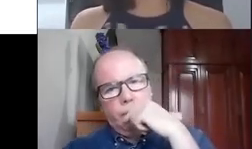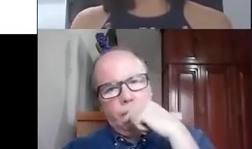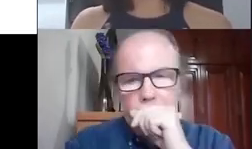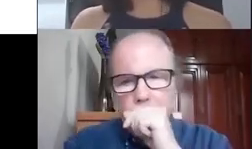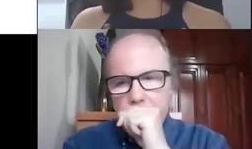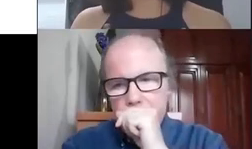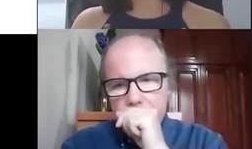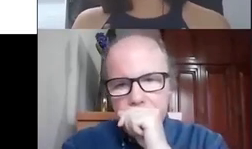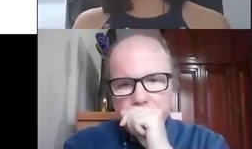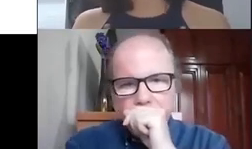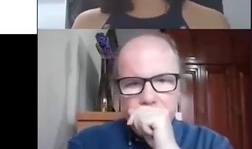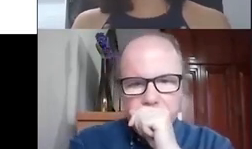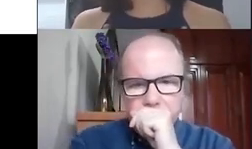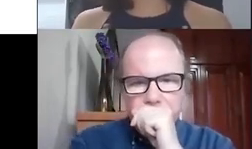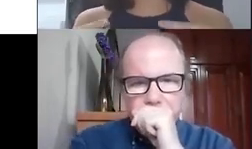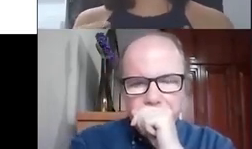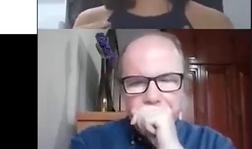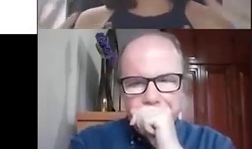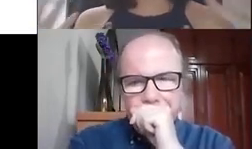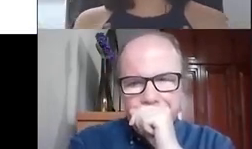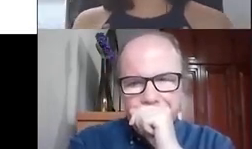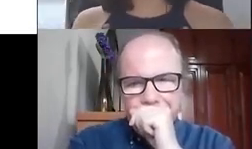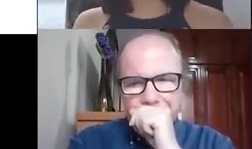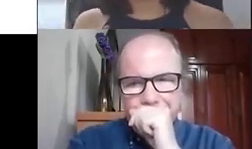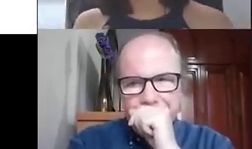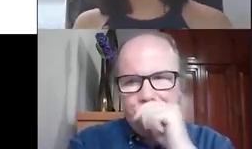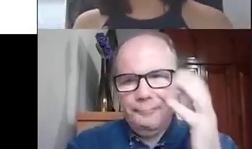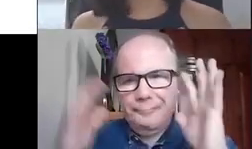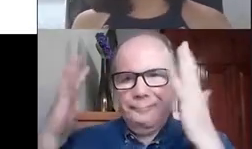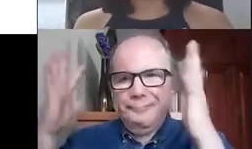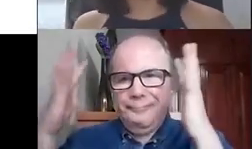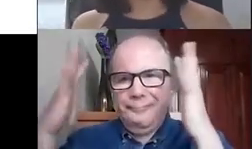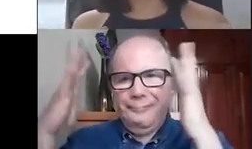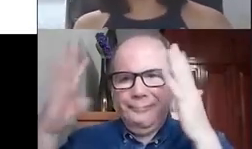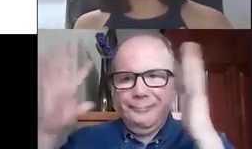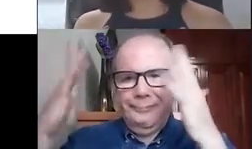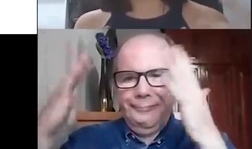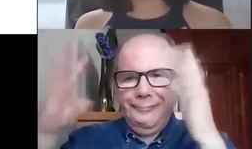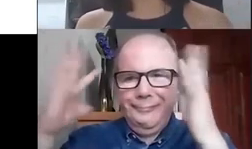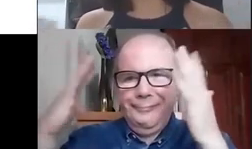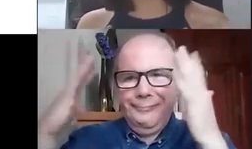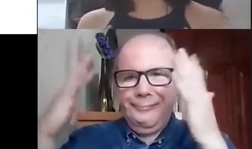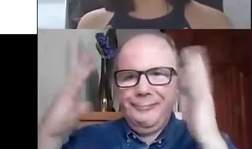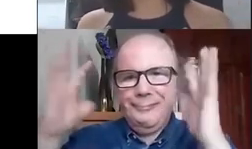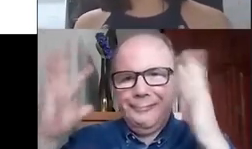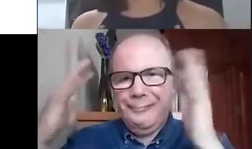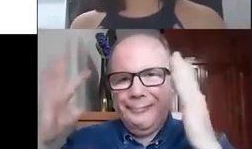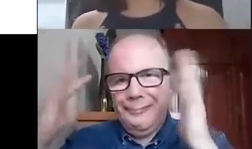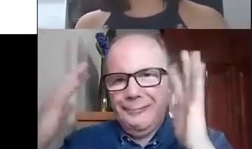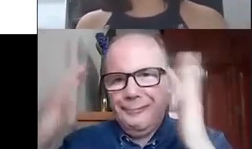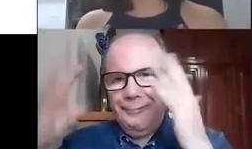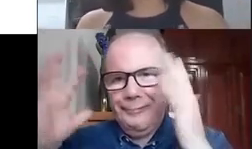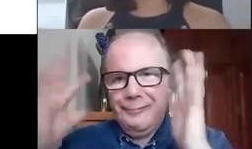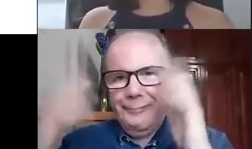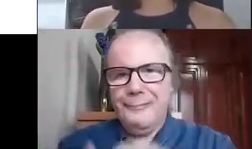Então, é isso, gente. Desculpa se eu falei muito apressadamente, mas eu só tinha 15 minutos, então fiquei com receio de passar